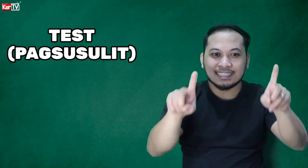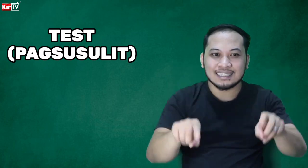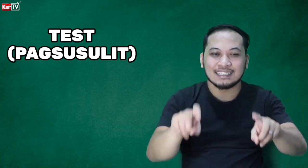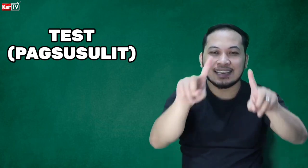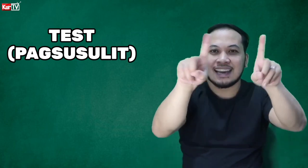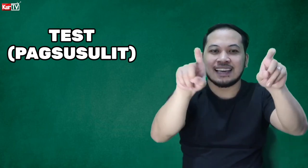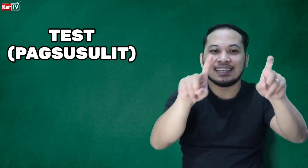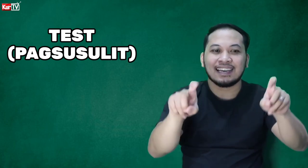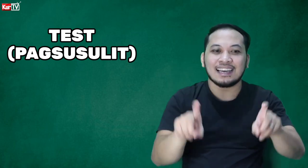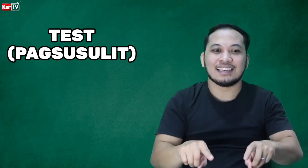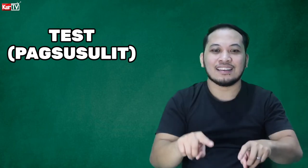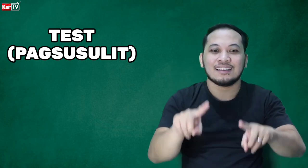Ayan.